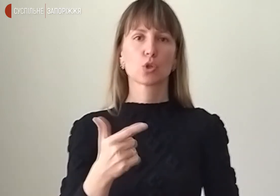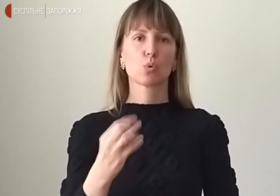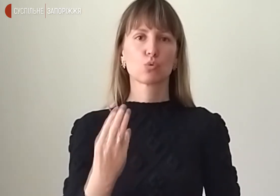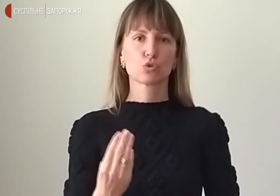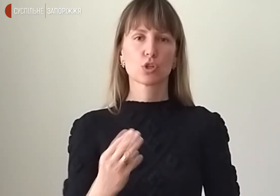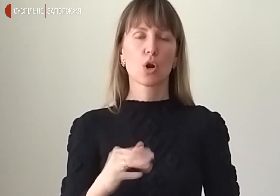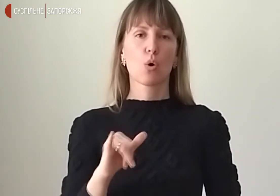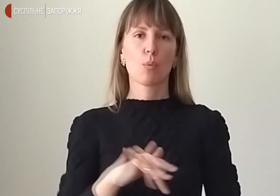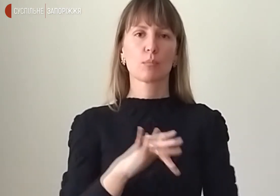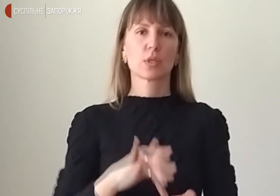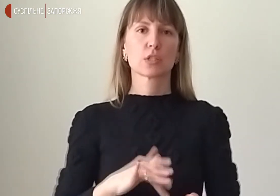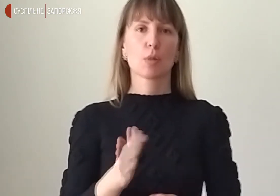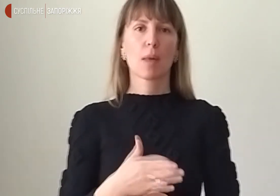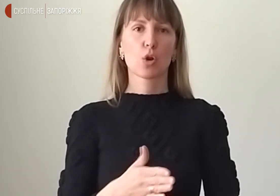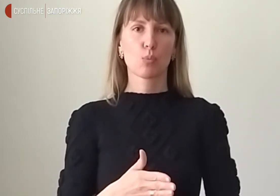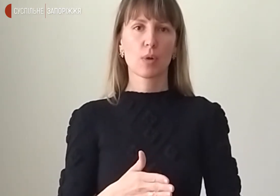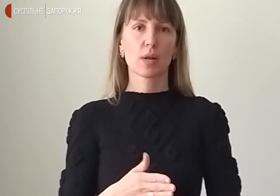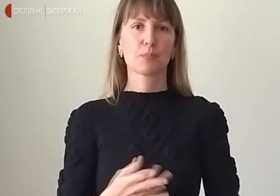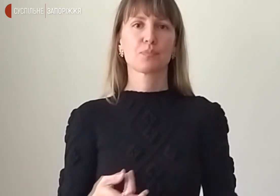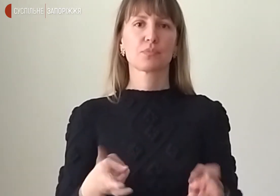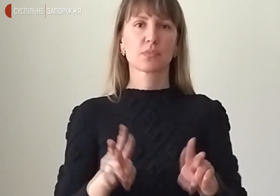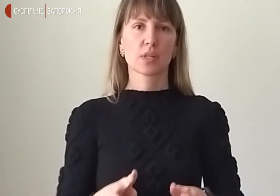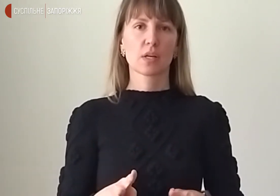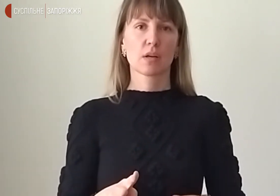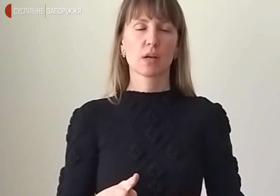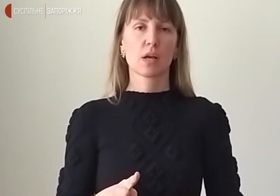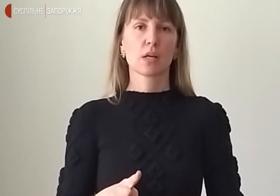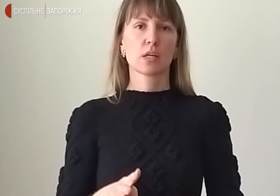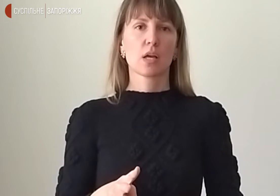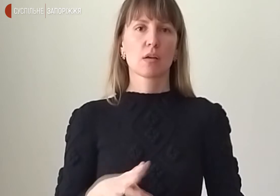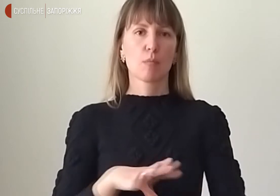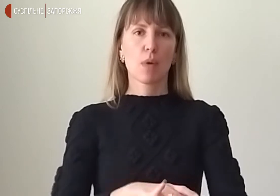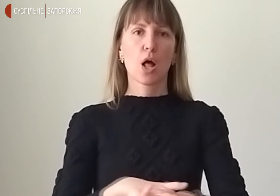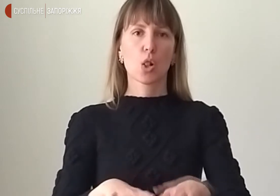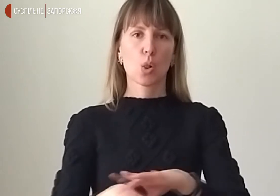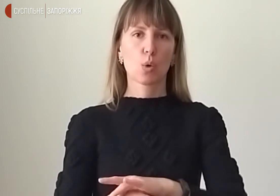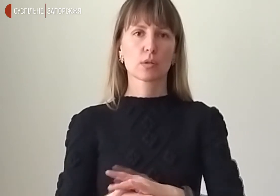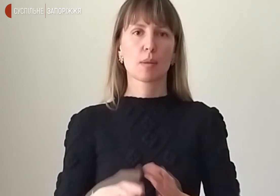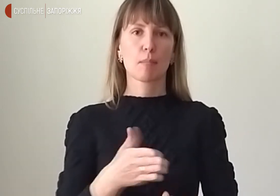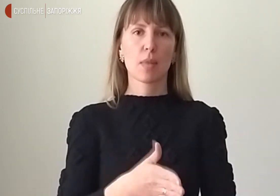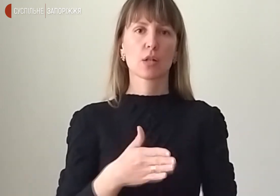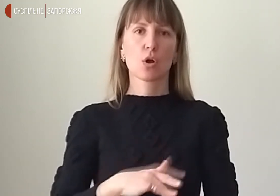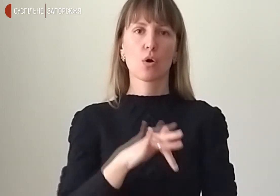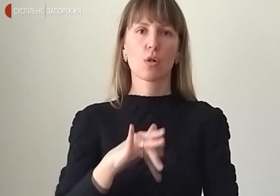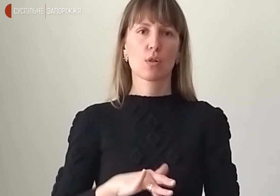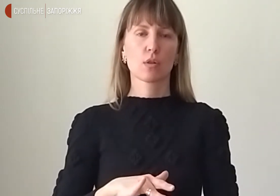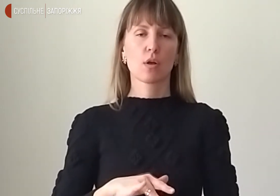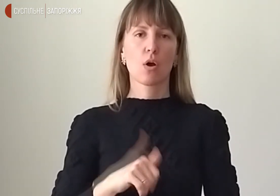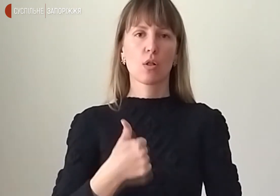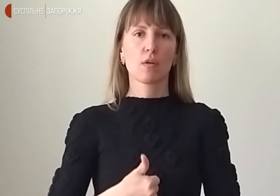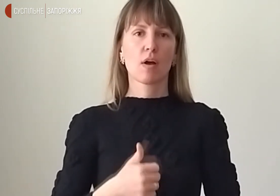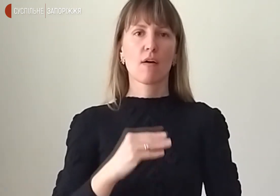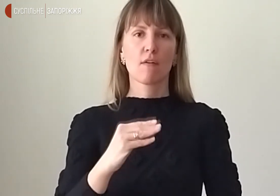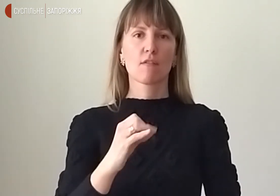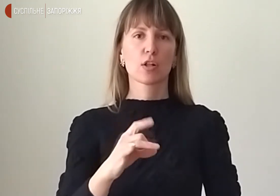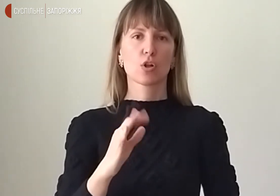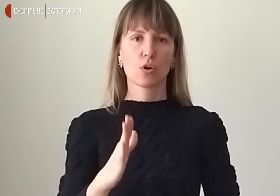Маріуполь. Залишається в примусовому полоні Мелітопольський міський голова Іван Федоров. Також